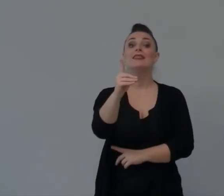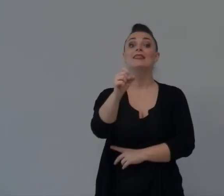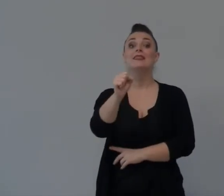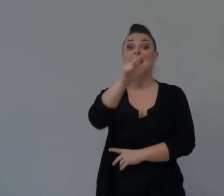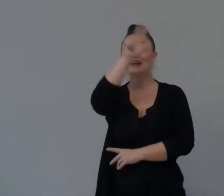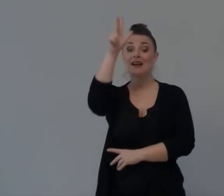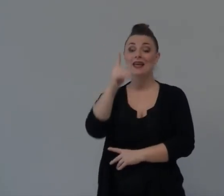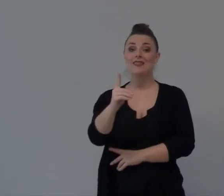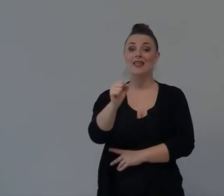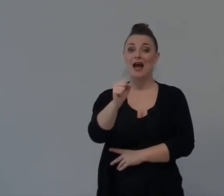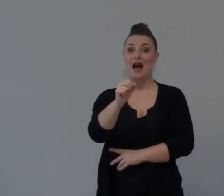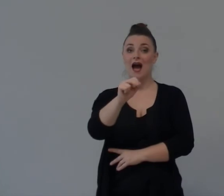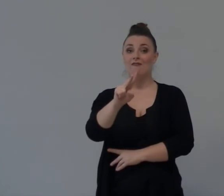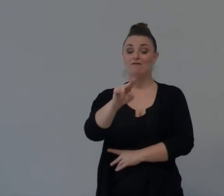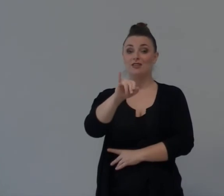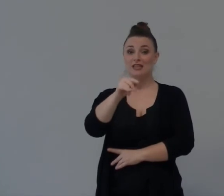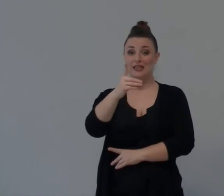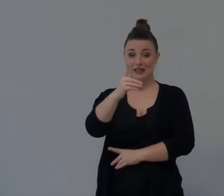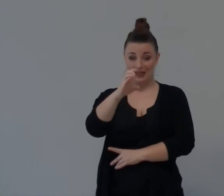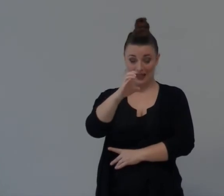Sarebbe Uscito Gesù